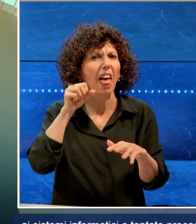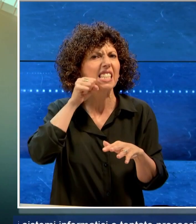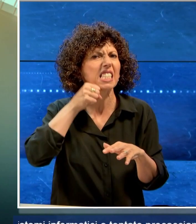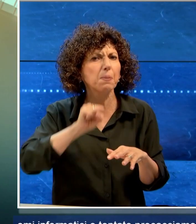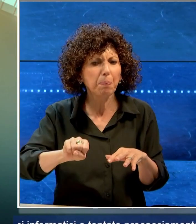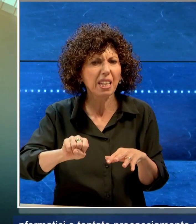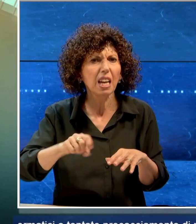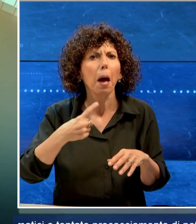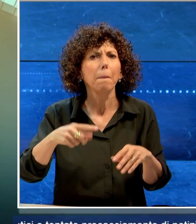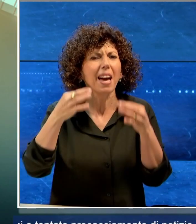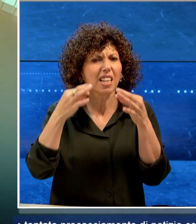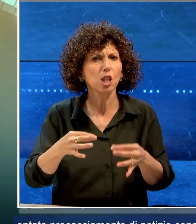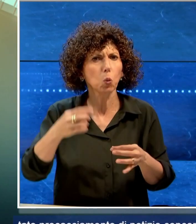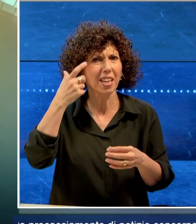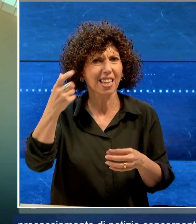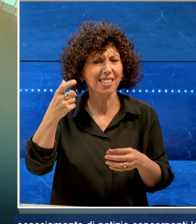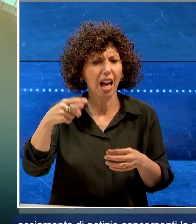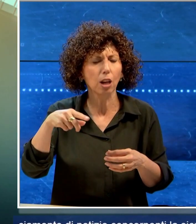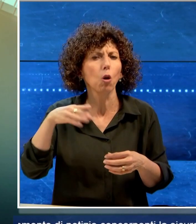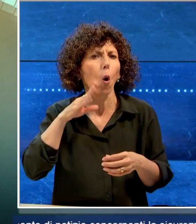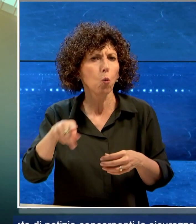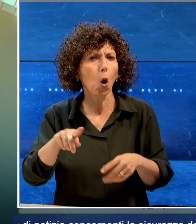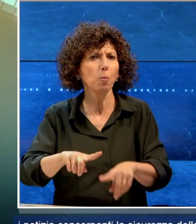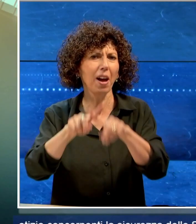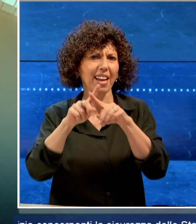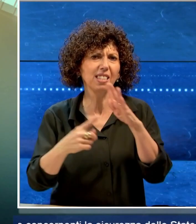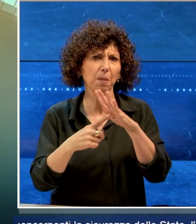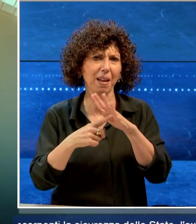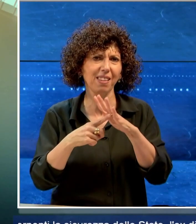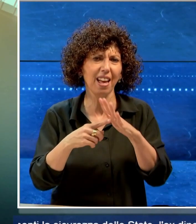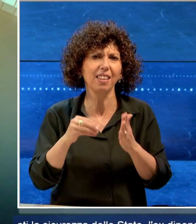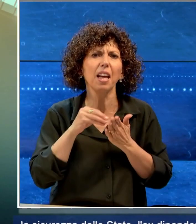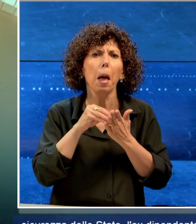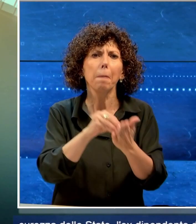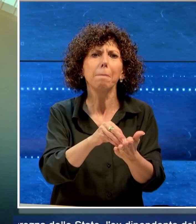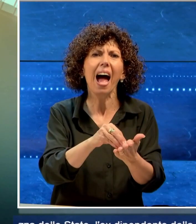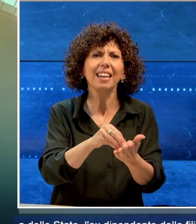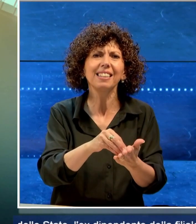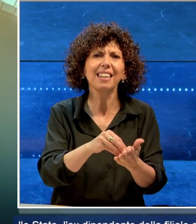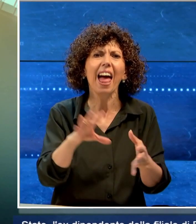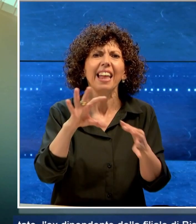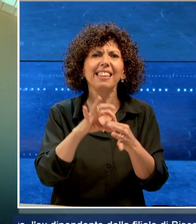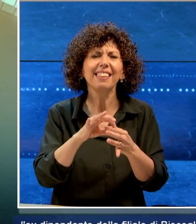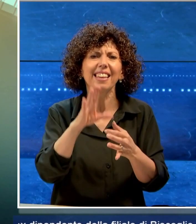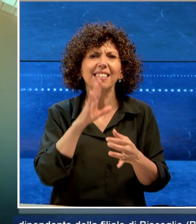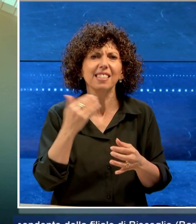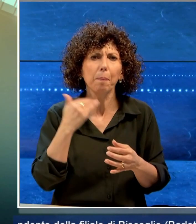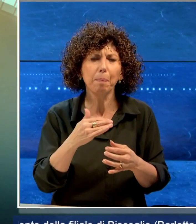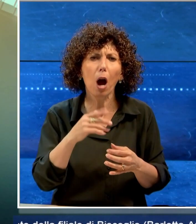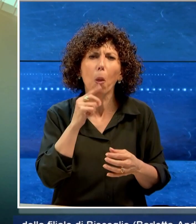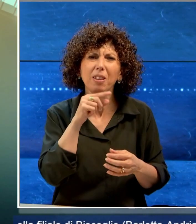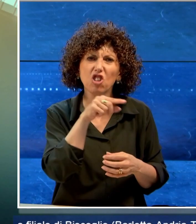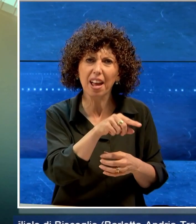sicurezza dello Stato, l'ex dipendente della filiale di Banca Intesa San Paolo, la filiale di